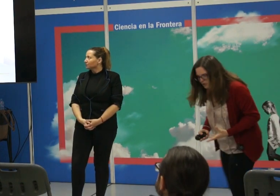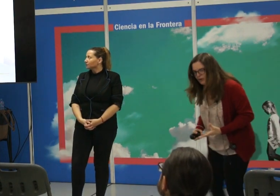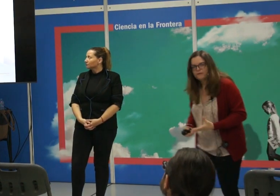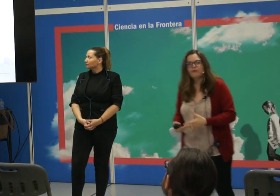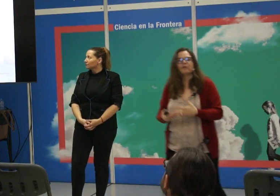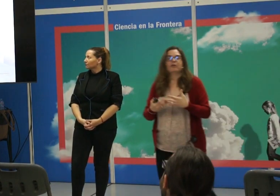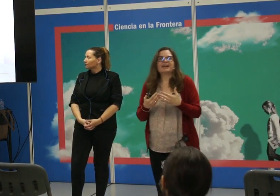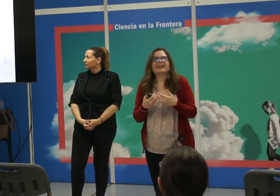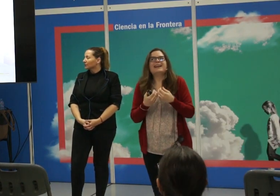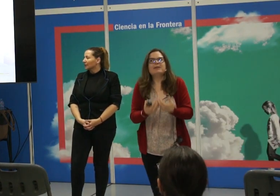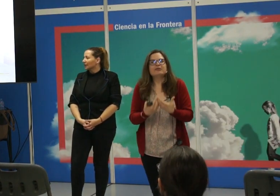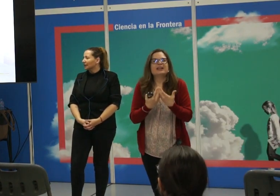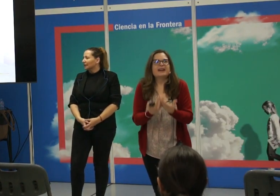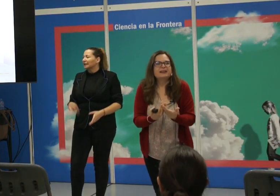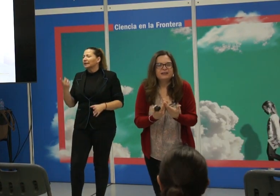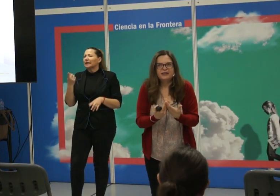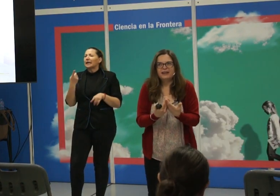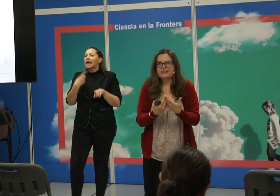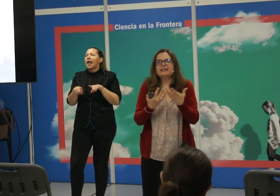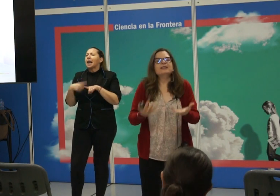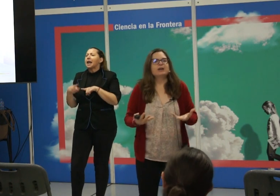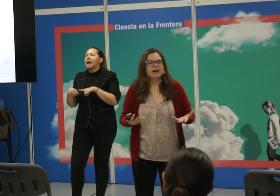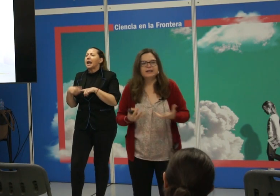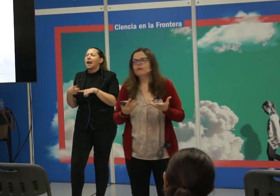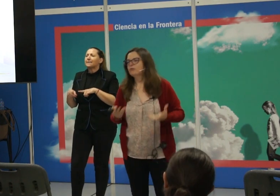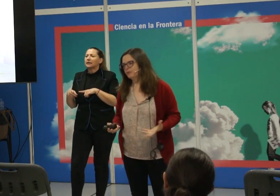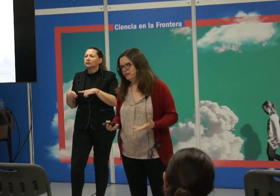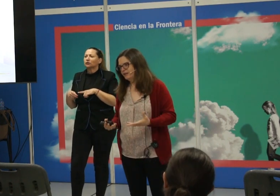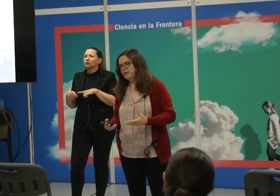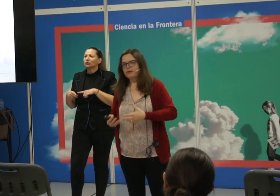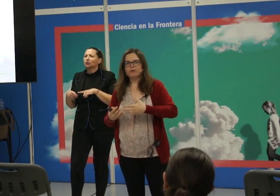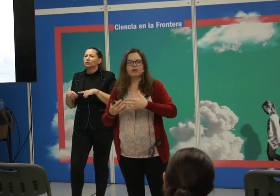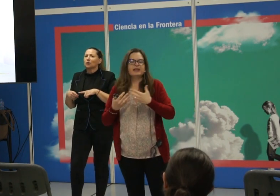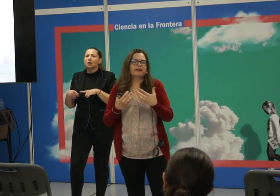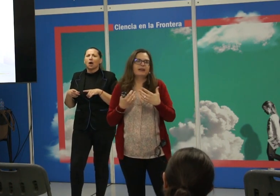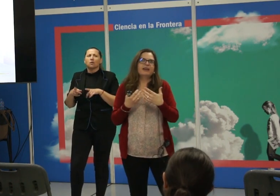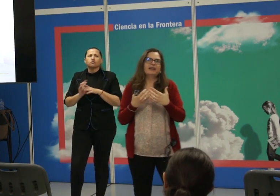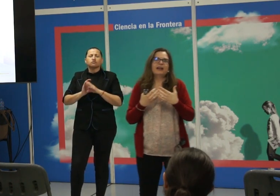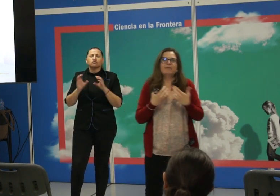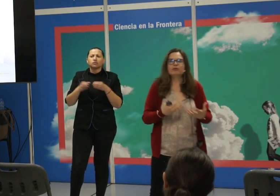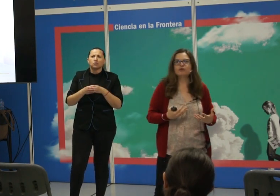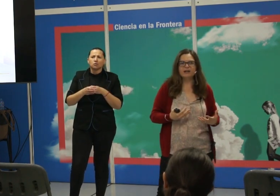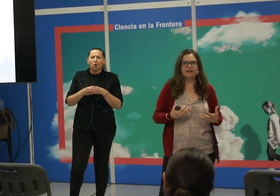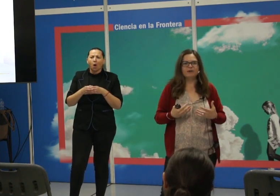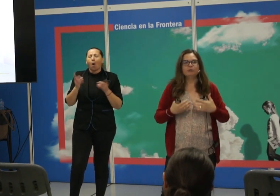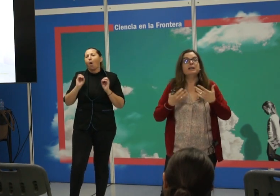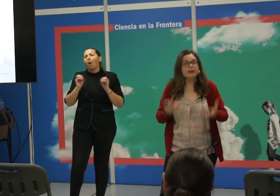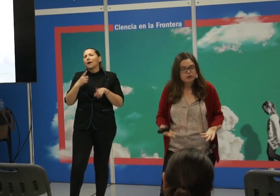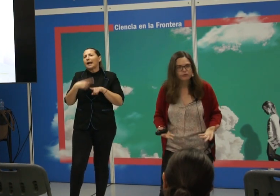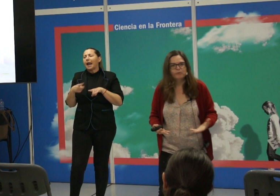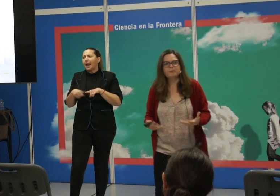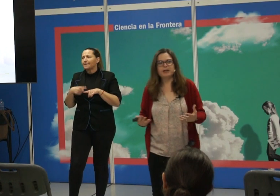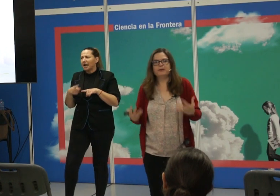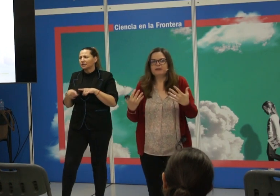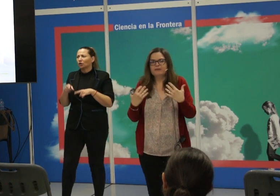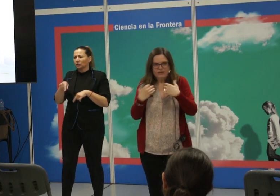¿Cómo se configura, o qué elementos le dan sentido a tener un grupo de identidad o qué elementos suelen utilizar